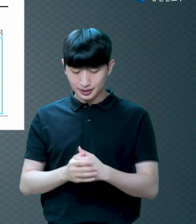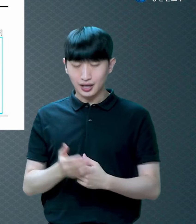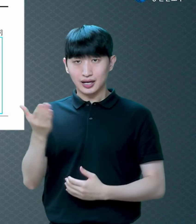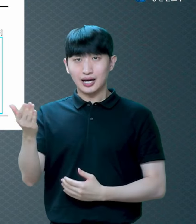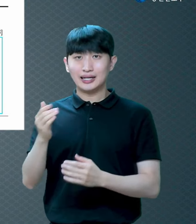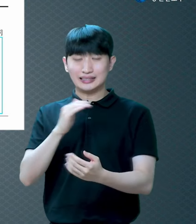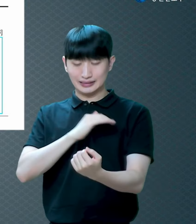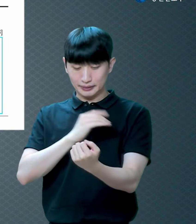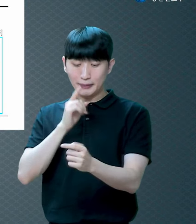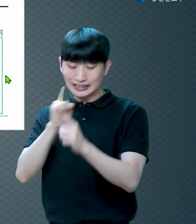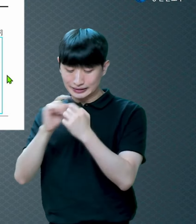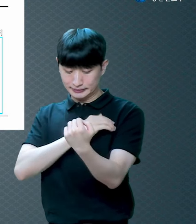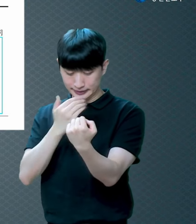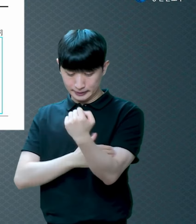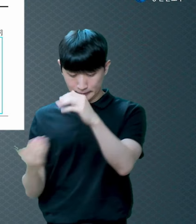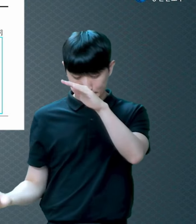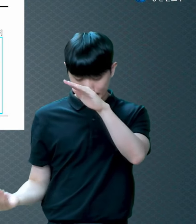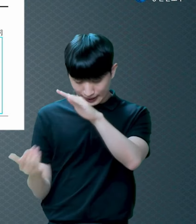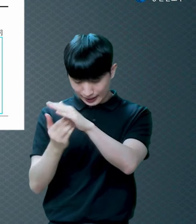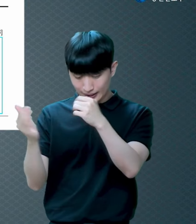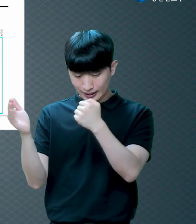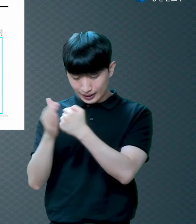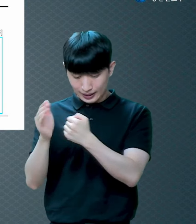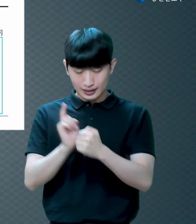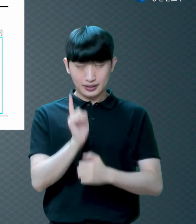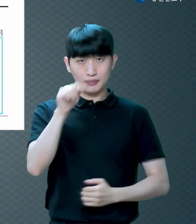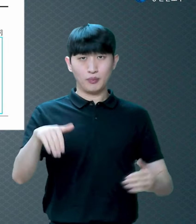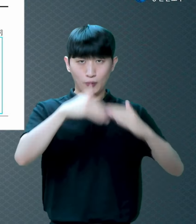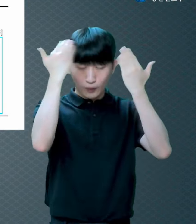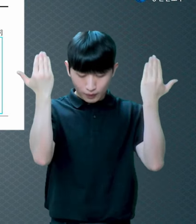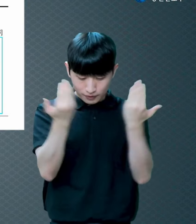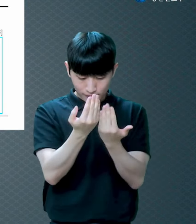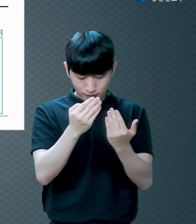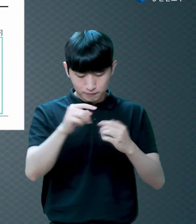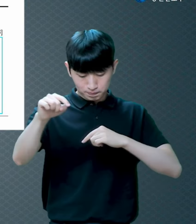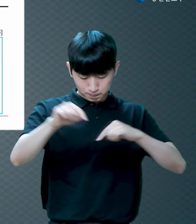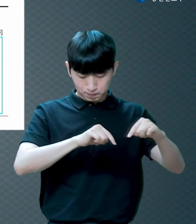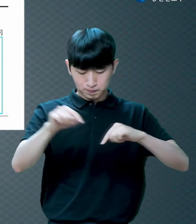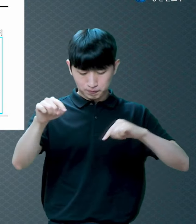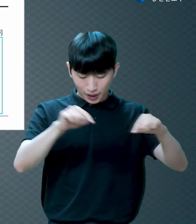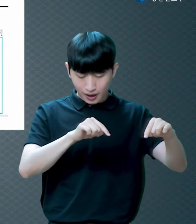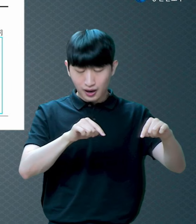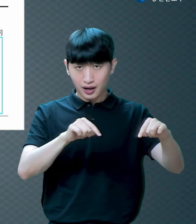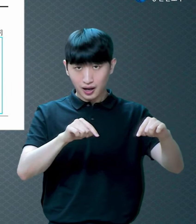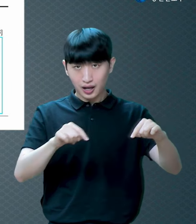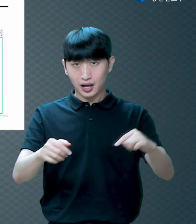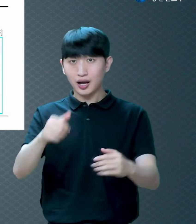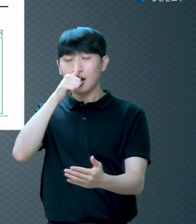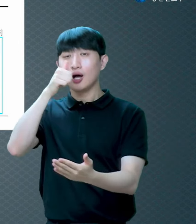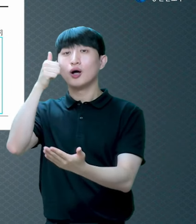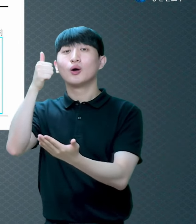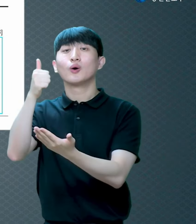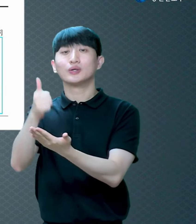능력의 말씀으로 만물을 붙드시며 죄를 어떻게 하는 일이에요